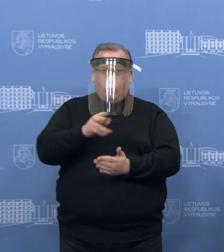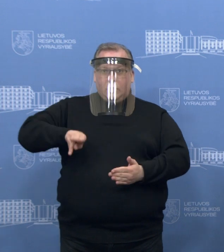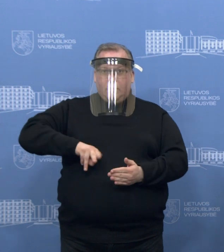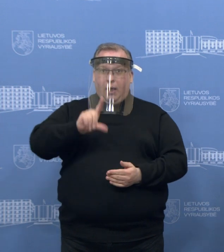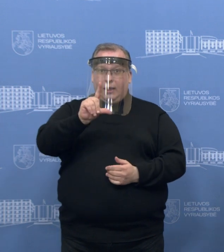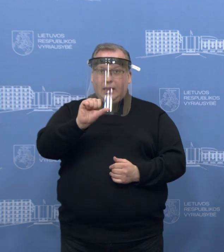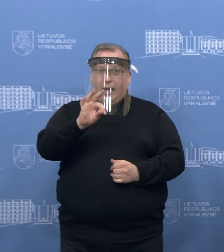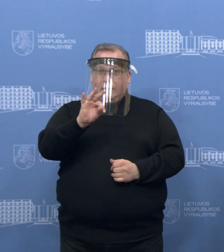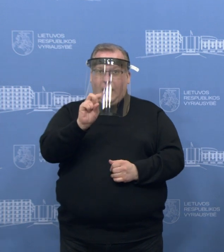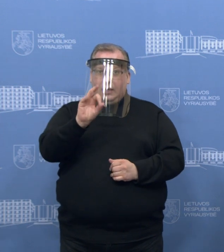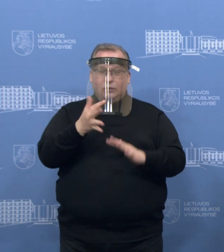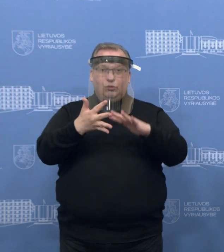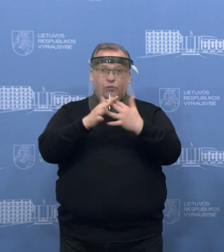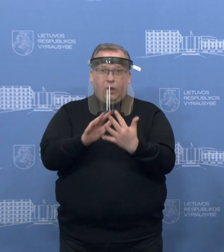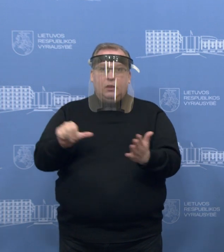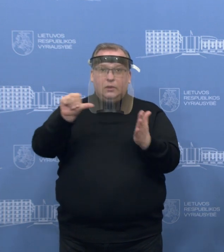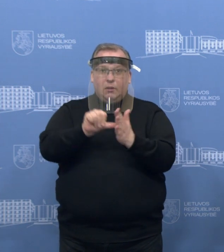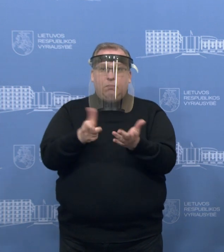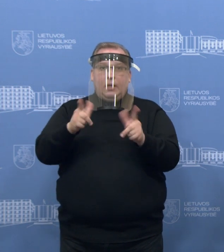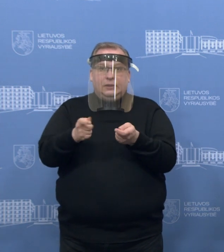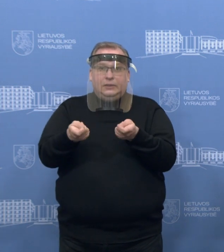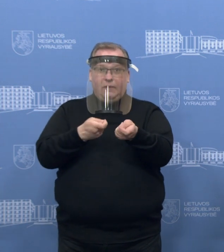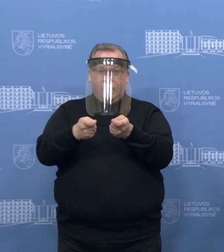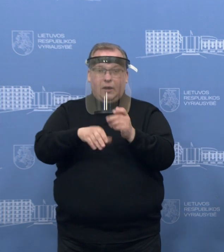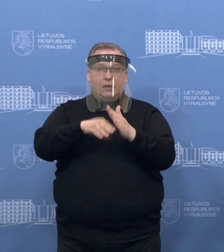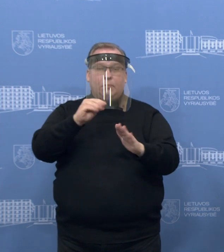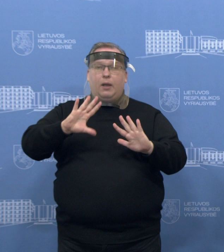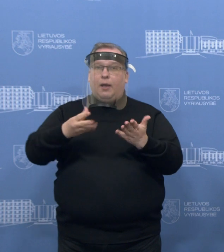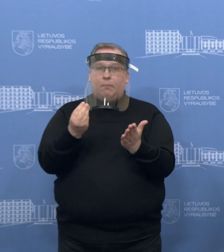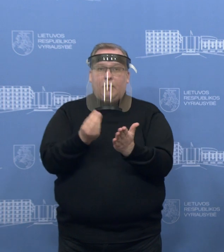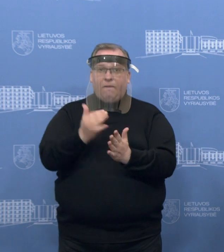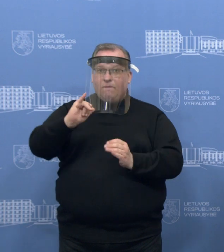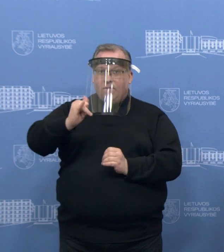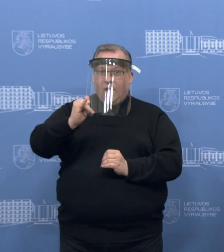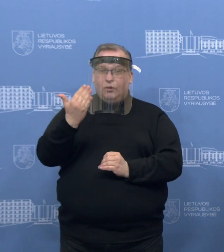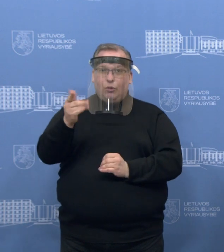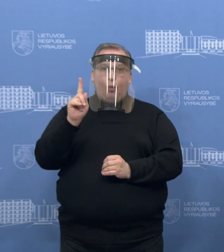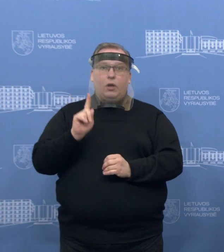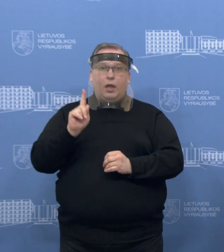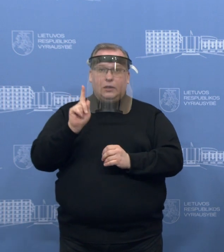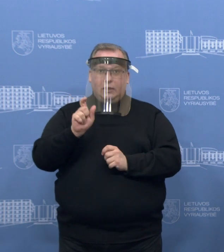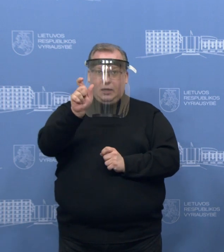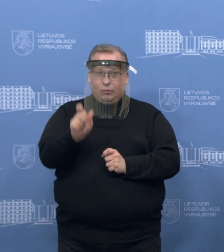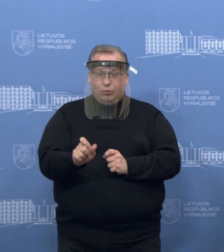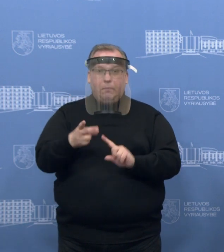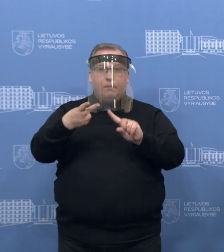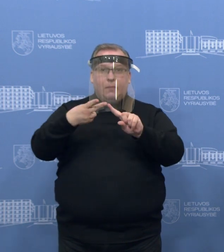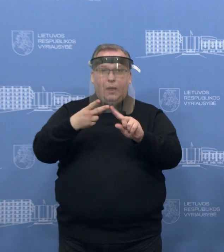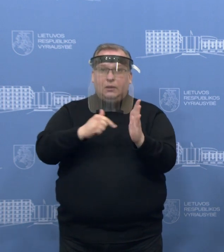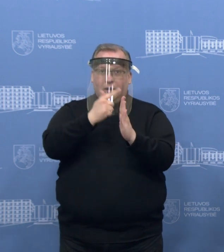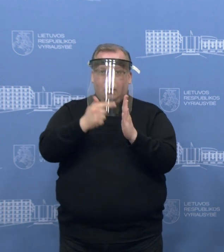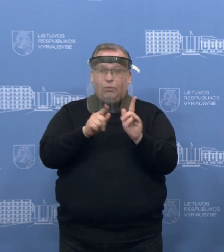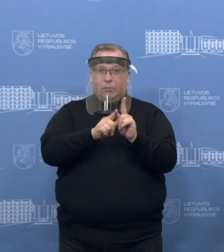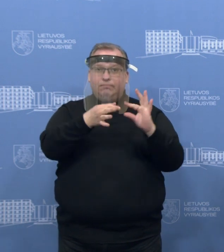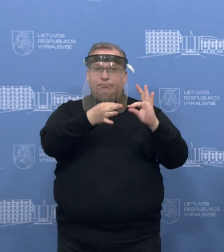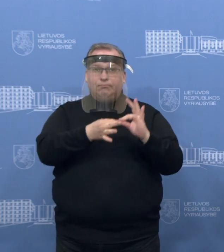Lataka, kuris su valstiečiais dalyvavo savo valdos rinkimuose, kaip jūs vertinate jo kandidatūrą. Ir antras klausimas, taip pat